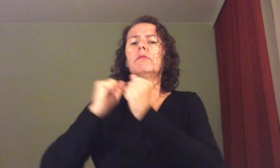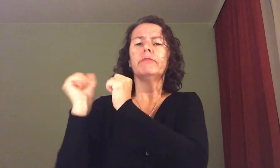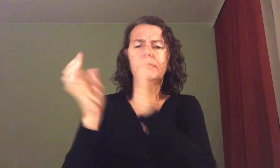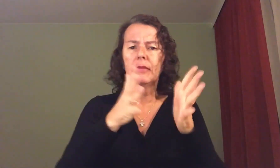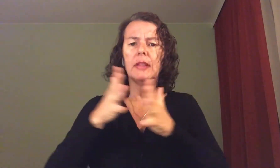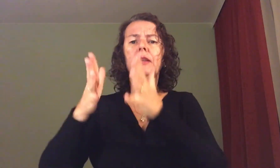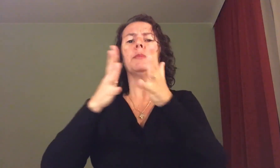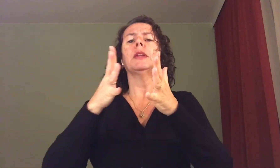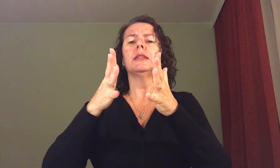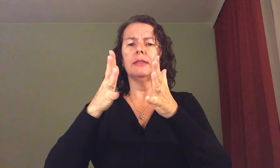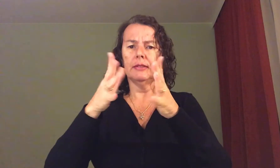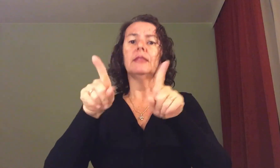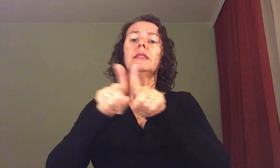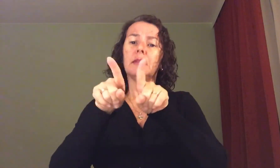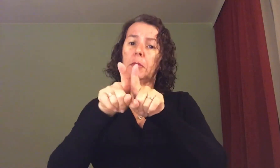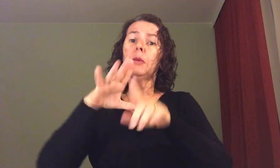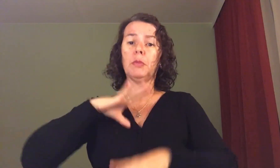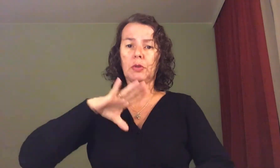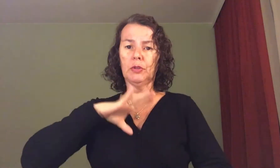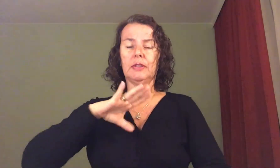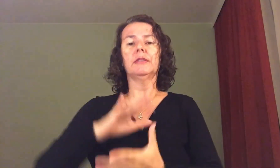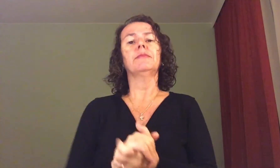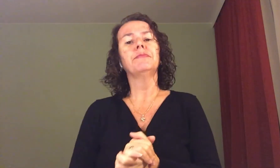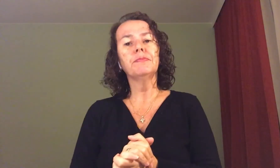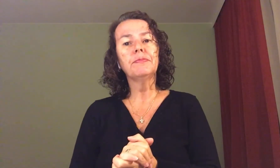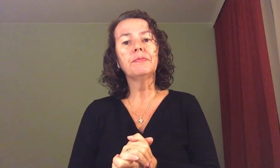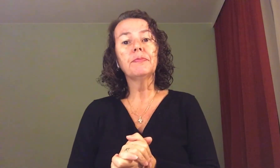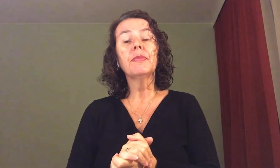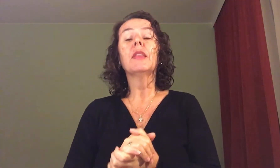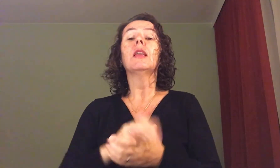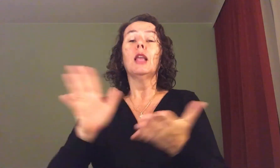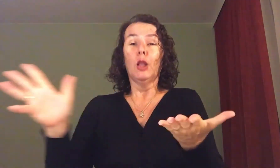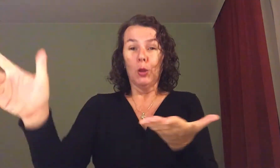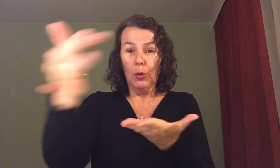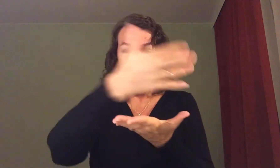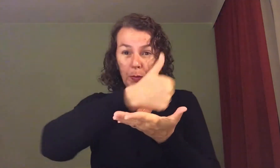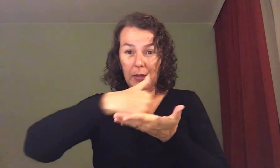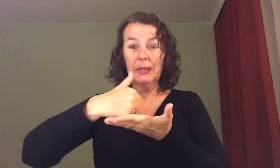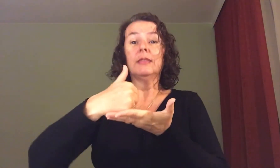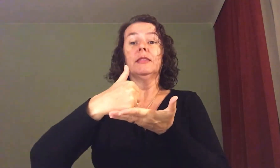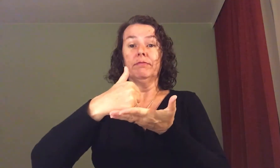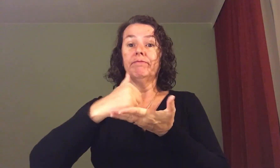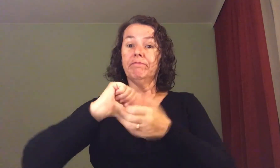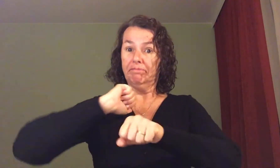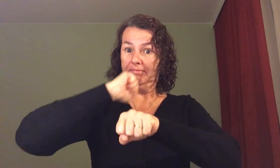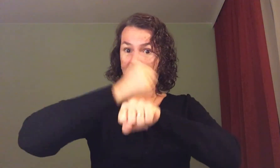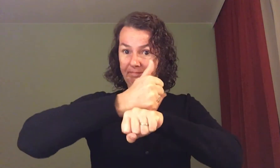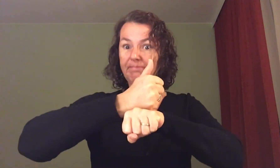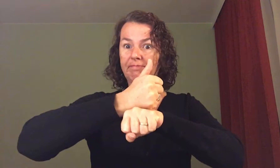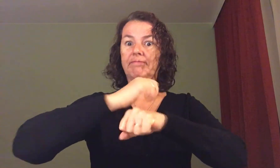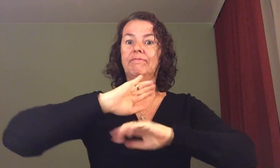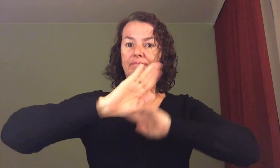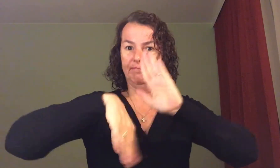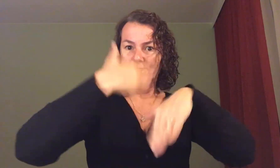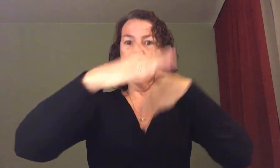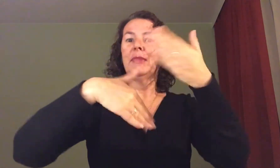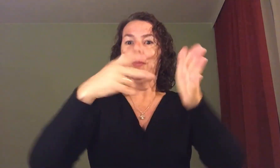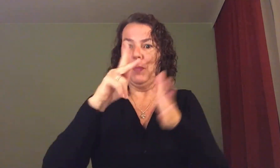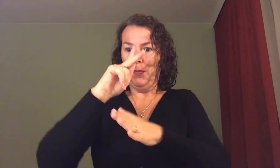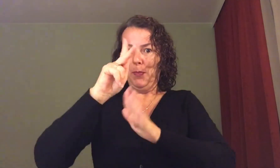A documentação da Libras estabelecida a partir desse projeto apresenta grande abrangência